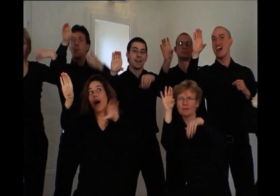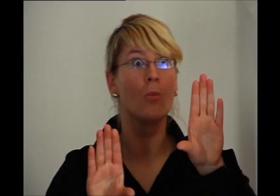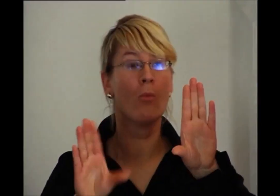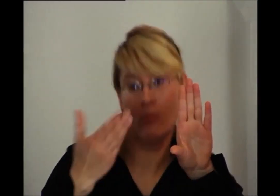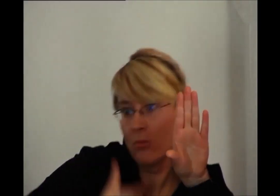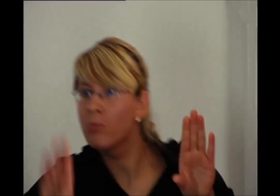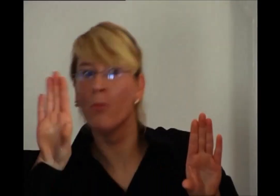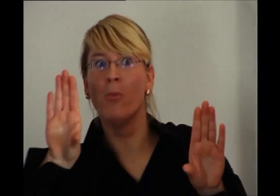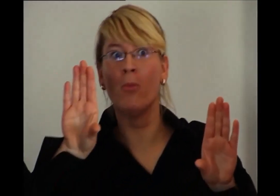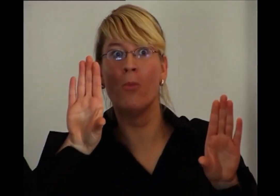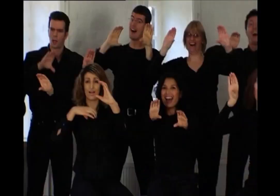Untertitelung